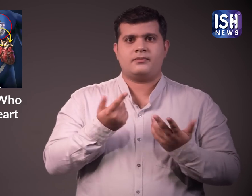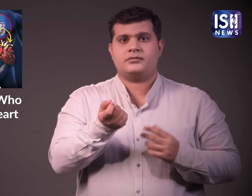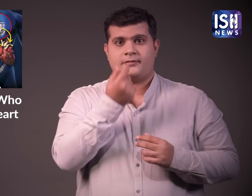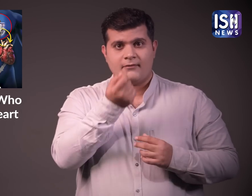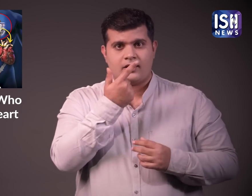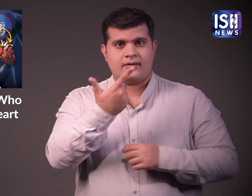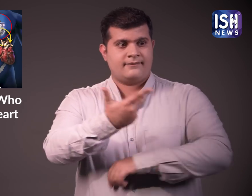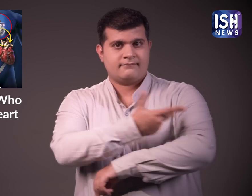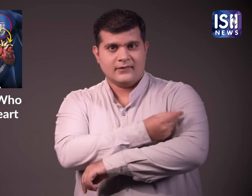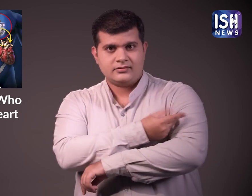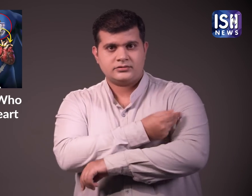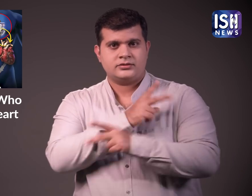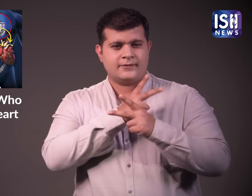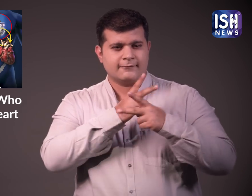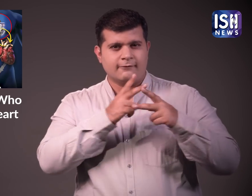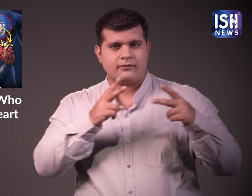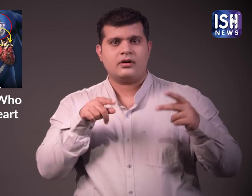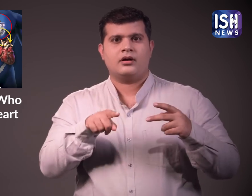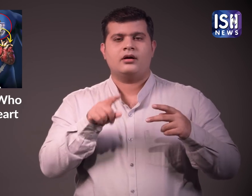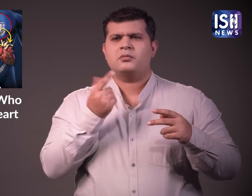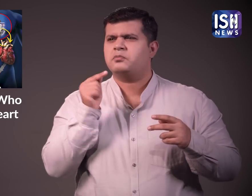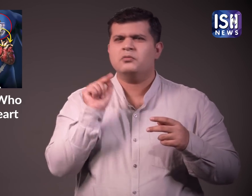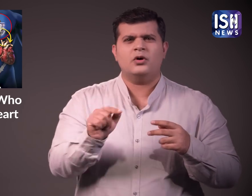इसकी लिए लोग दवा, वैक्सीन, आदी लेते है